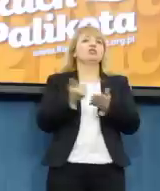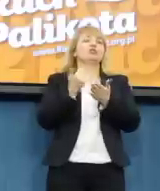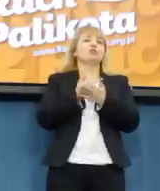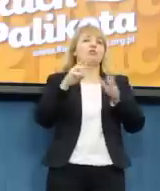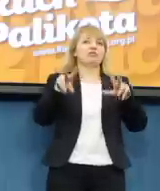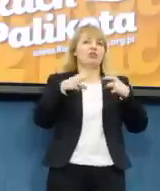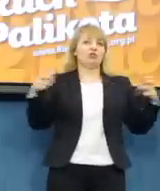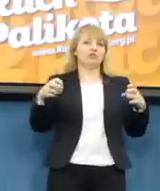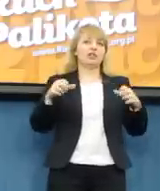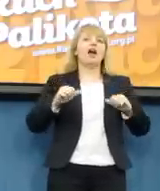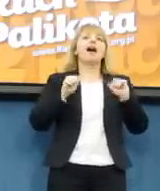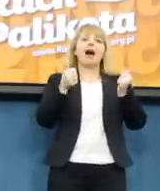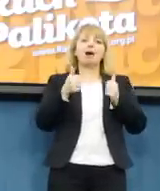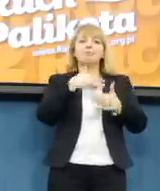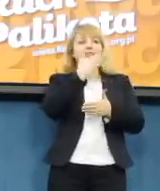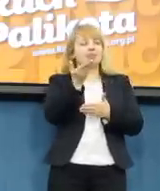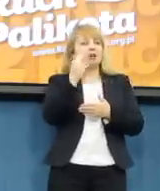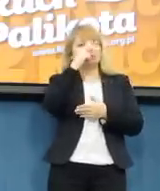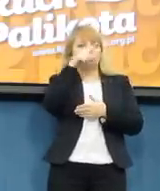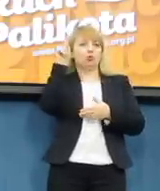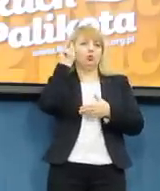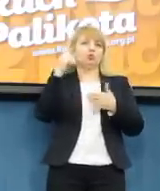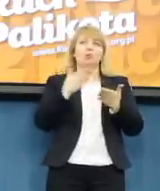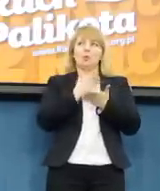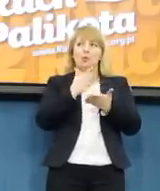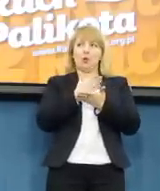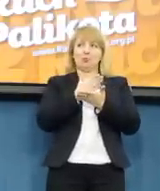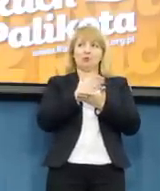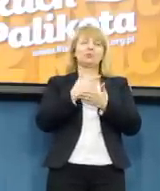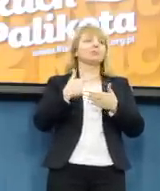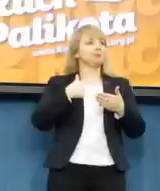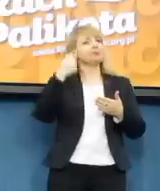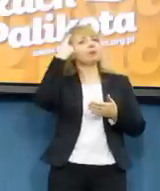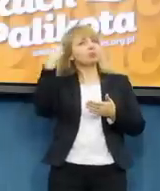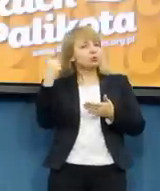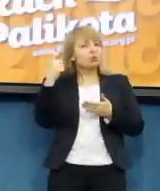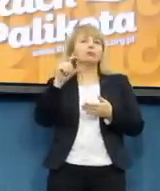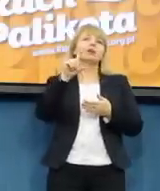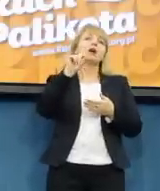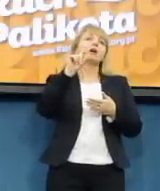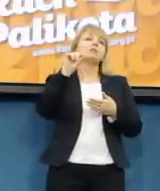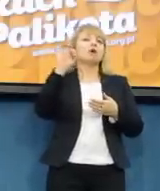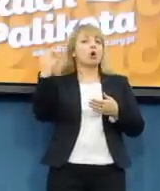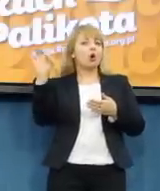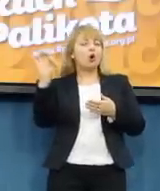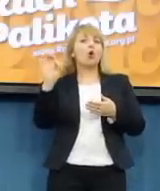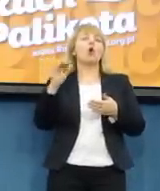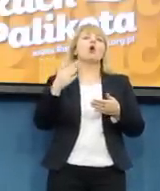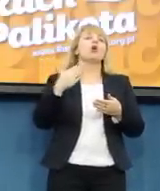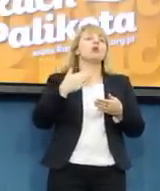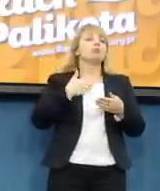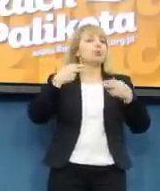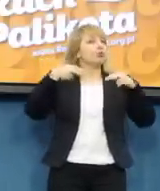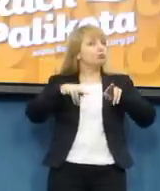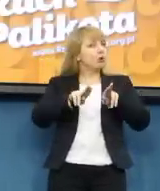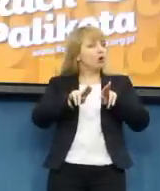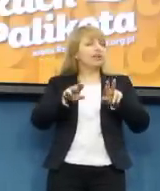Przypomnę Państwu, że Platforma Obywatelska miała wprowadzić 7 lat temu